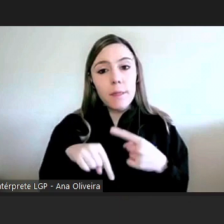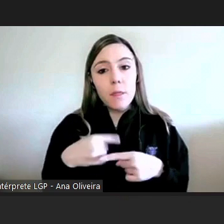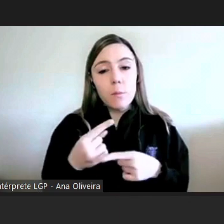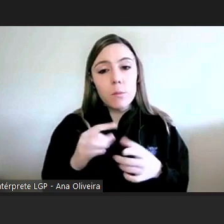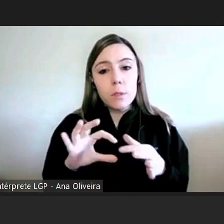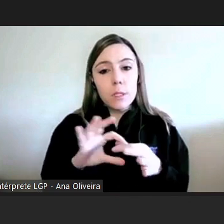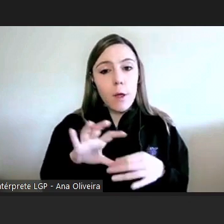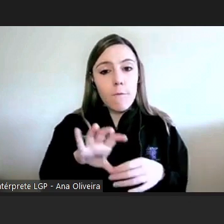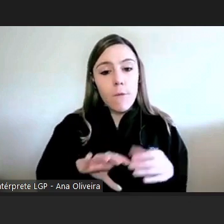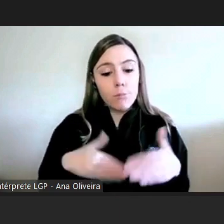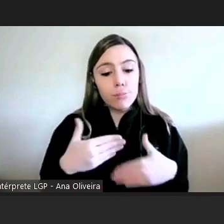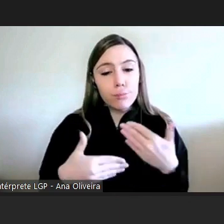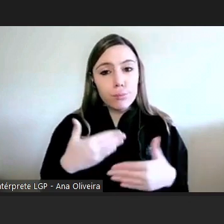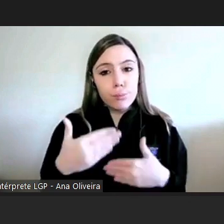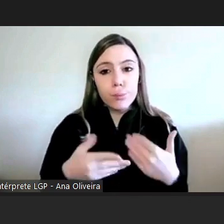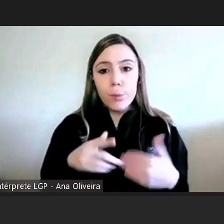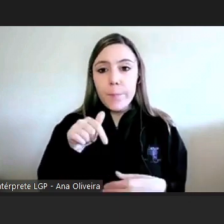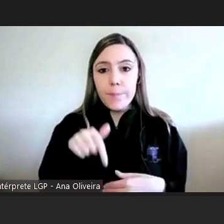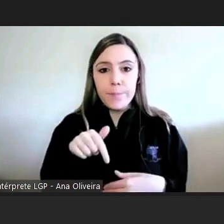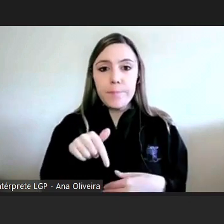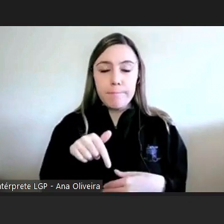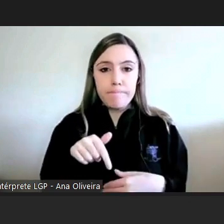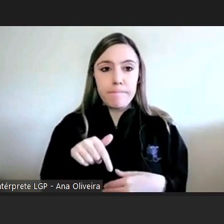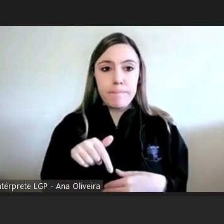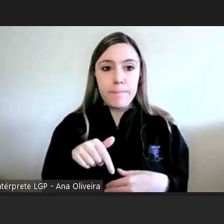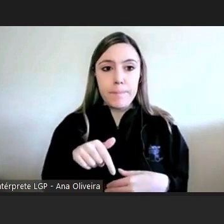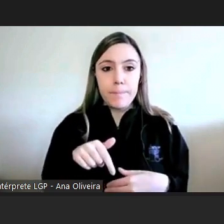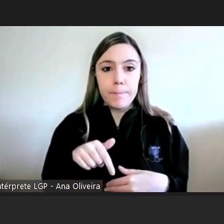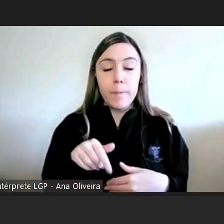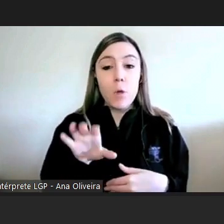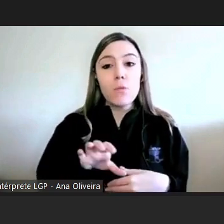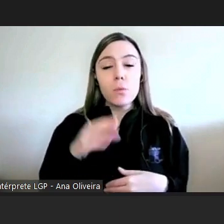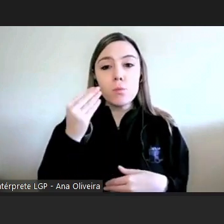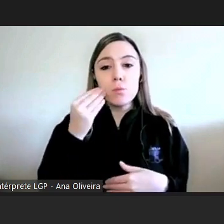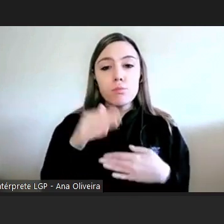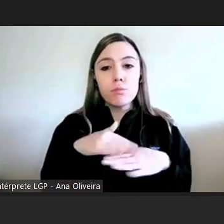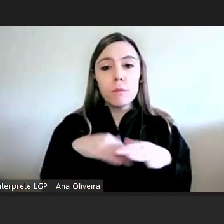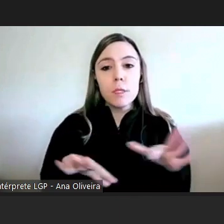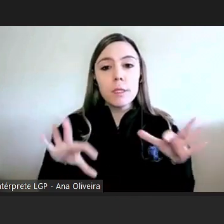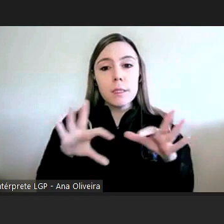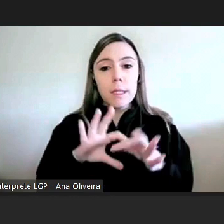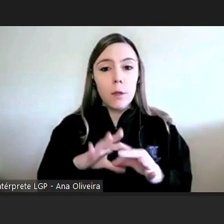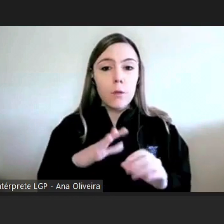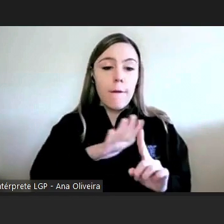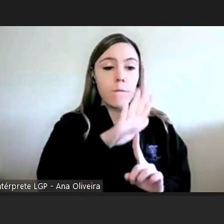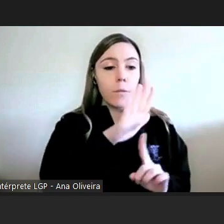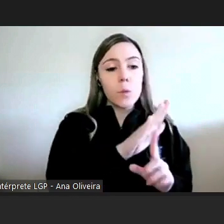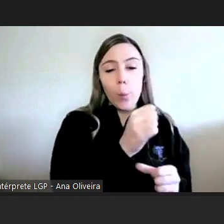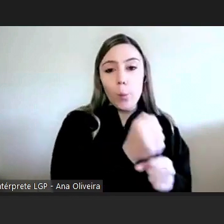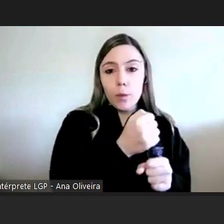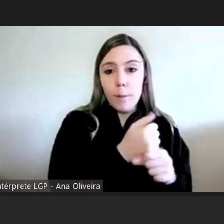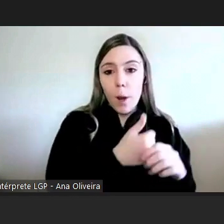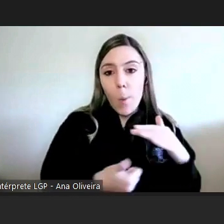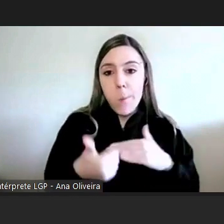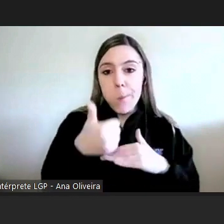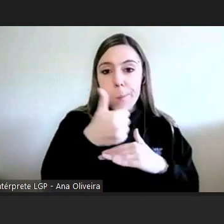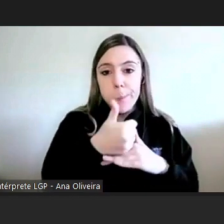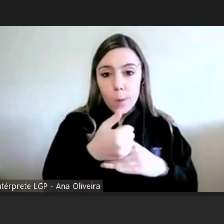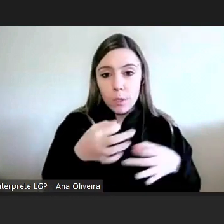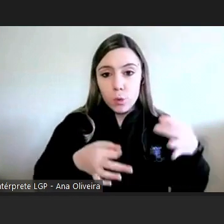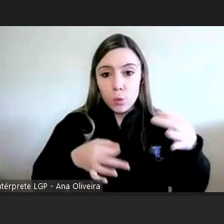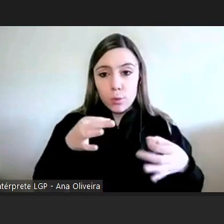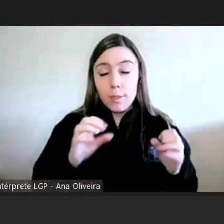atuação aqui da sua aplicação no trabalho da Provedoria claro que a Provedoria está especialmente